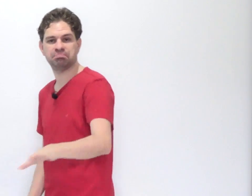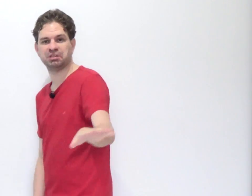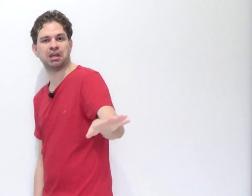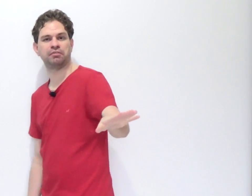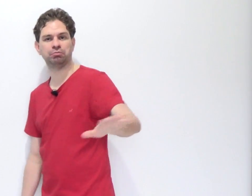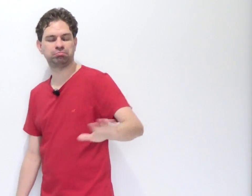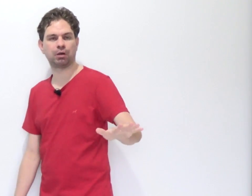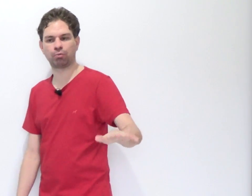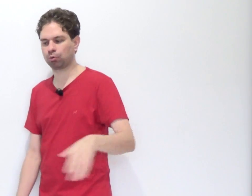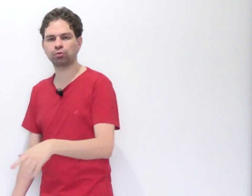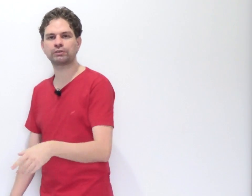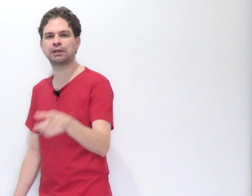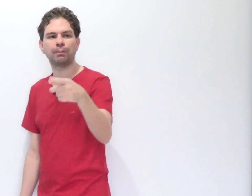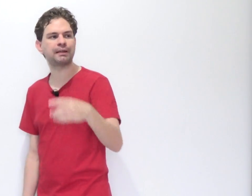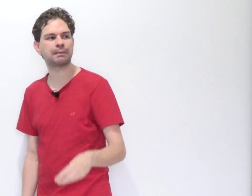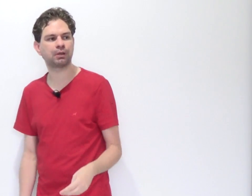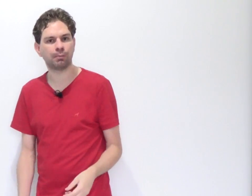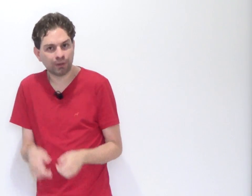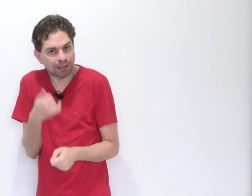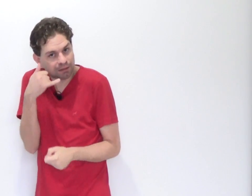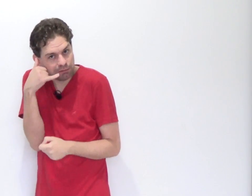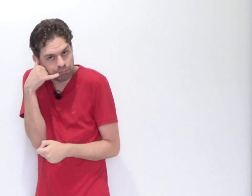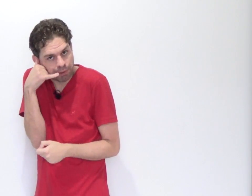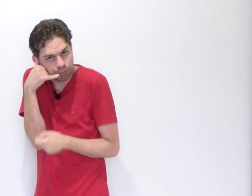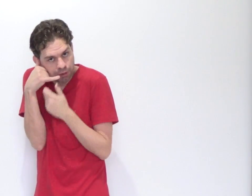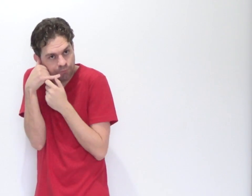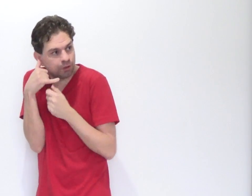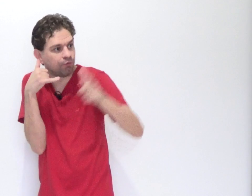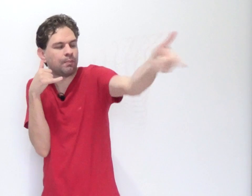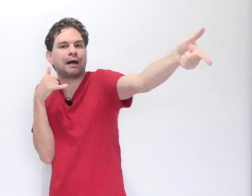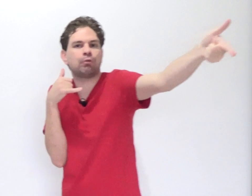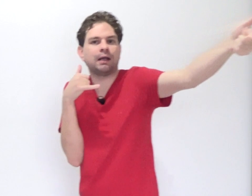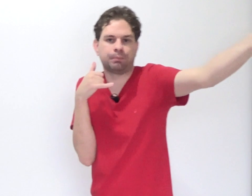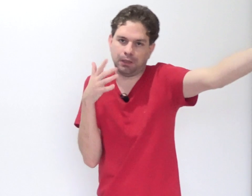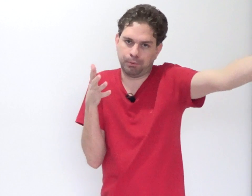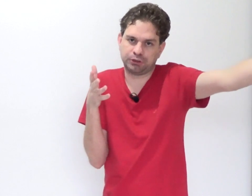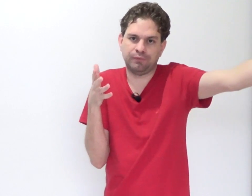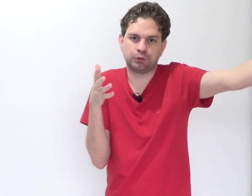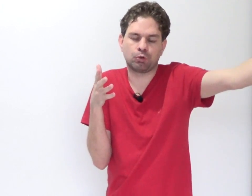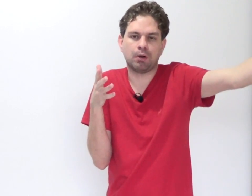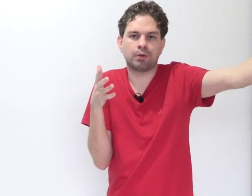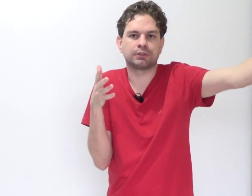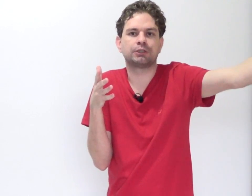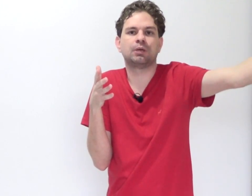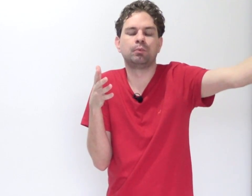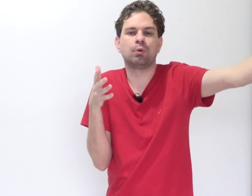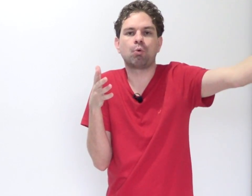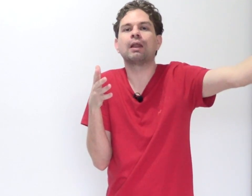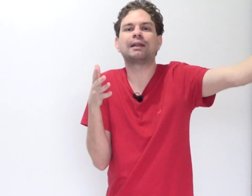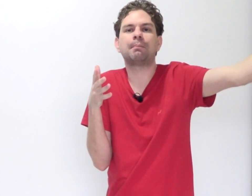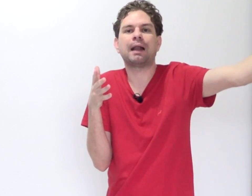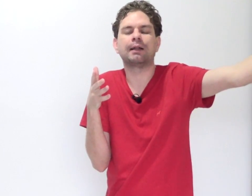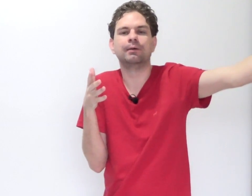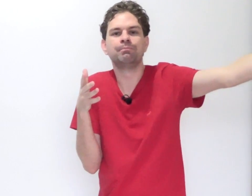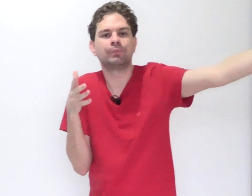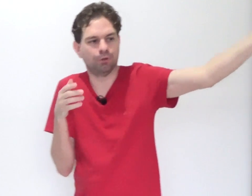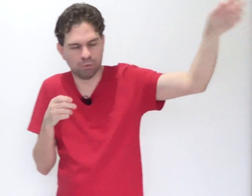ninguém viu, tranquilo. E quando estou saindo, eu percebo que tem uma mulher lá pegando o telefone. Eu vou e mato ela, porque ela pode ter visto alguma coisa. Testemunha ocular da parada. Eu